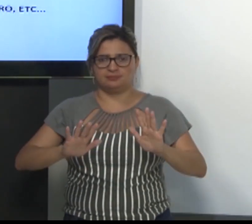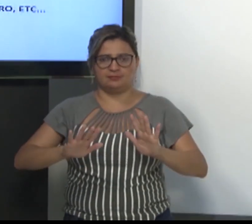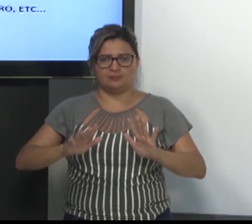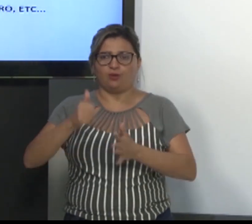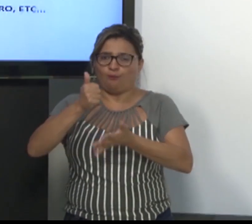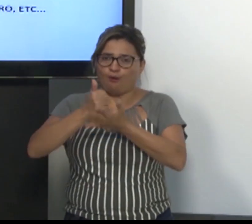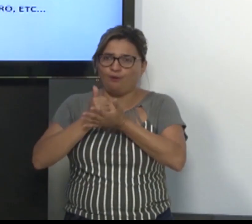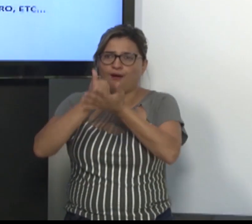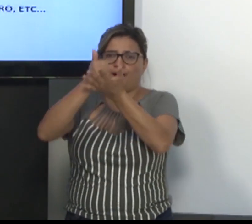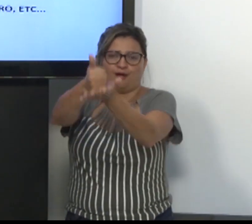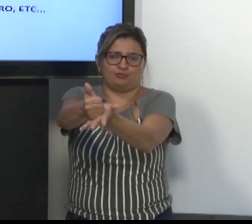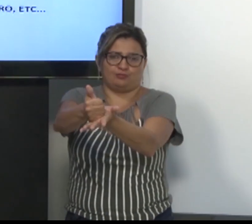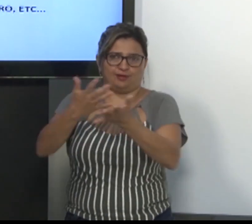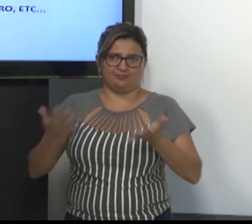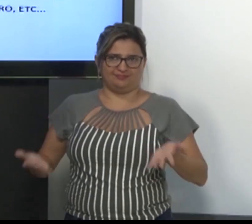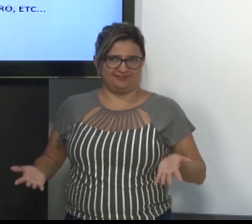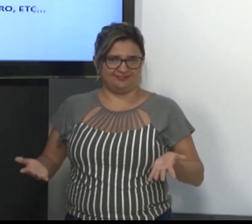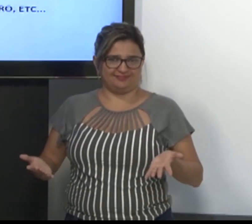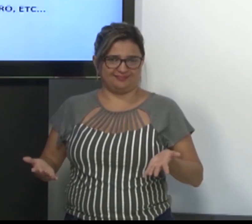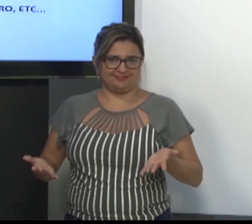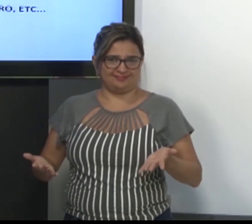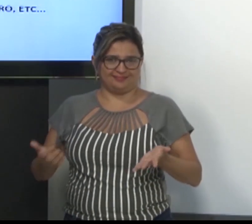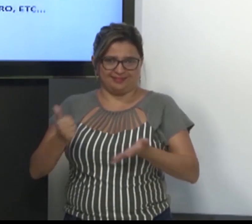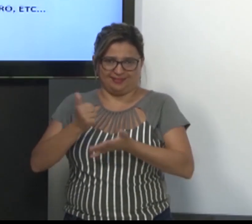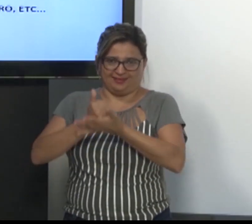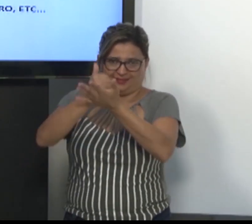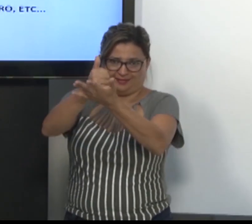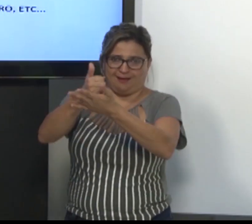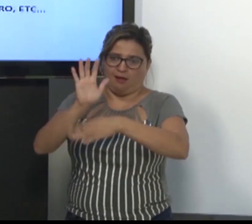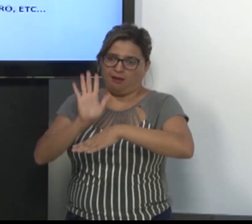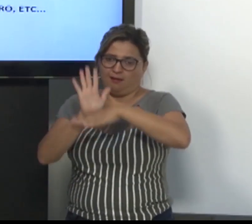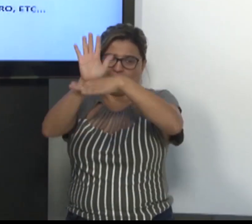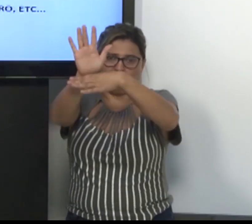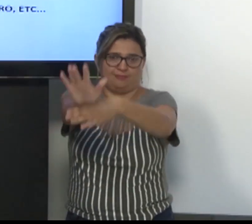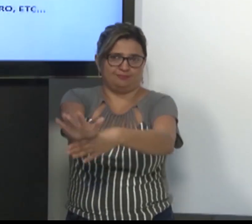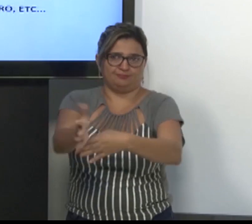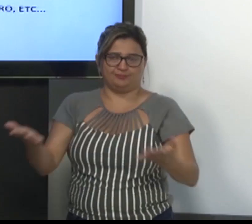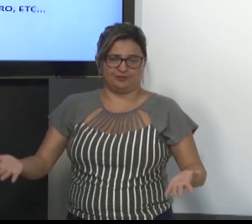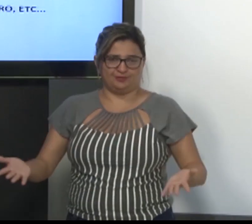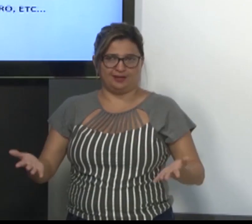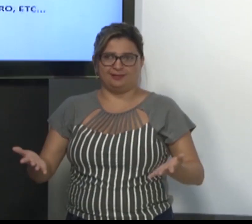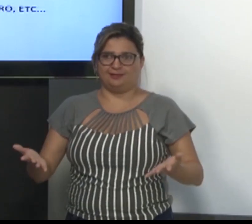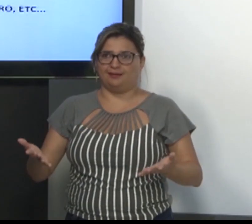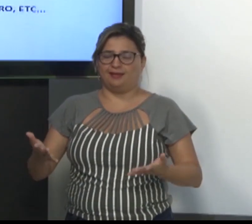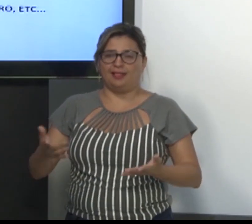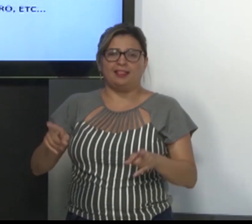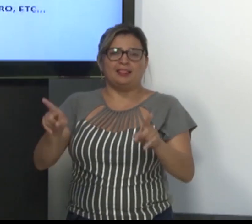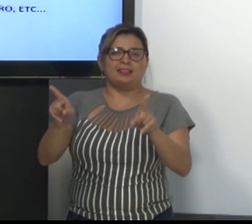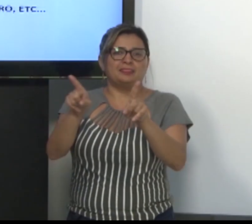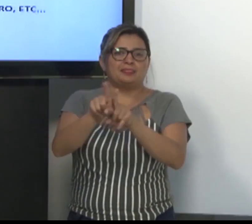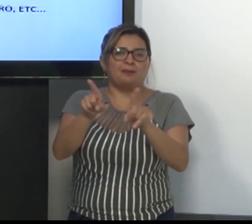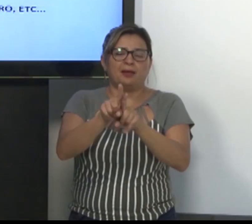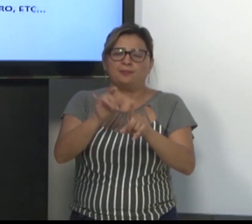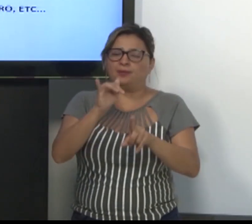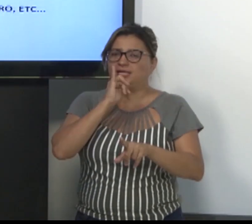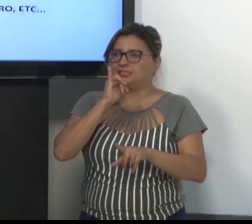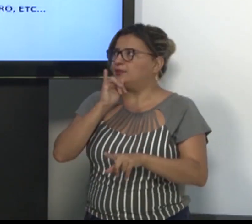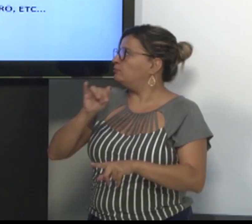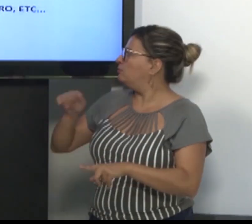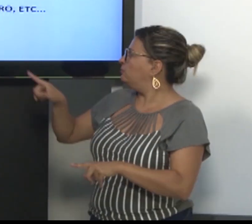o movimento, enquanto a outra mão, ela fica como mão de apoio. Percebam que a mão de baixo, a mão esquerda, ela